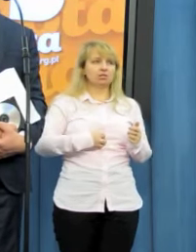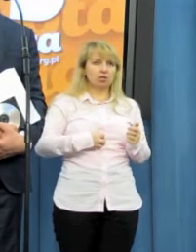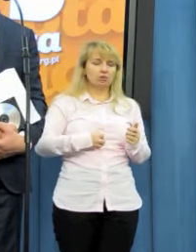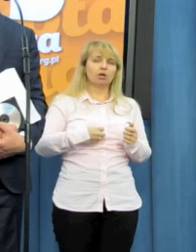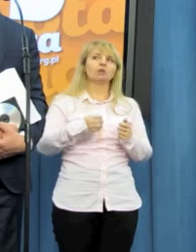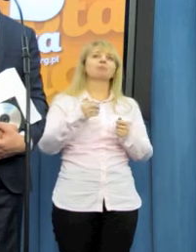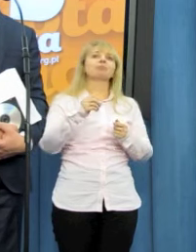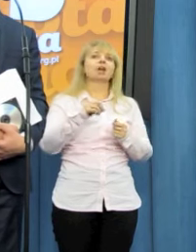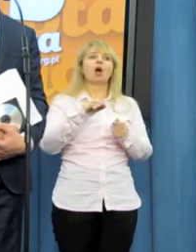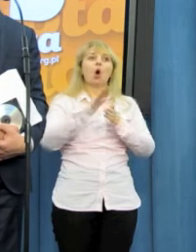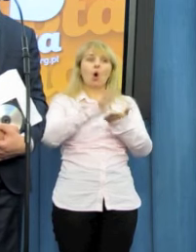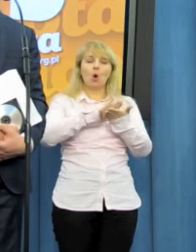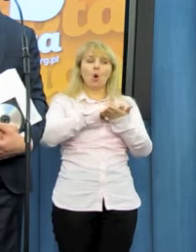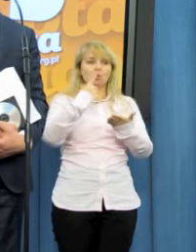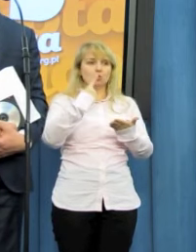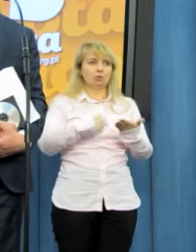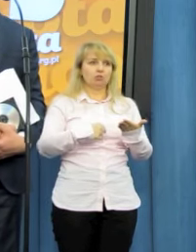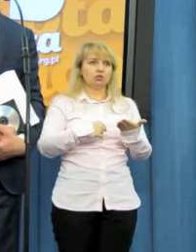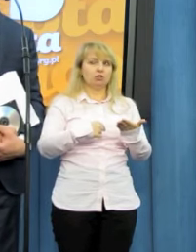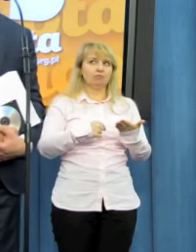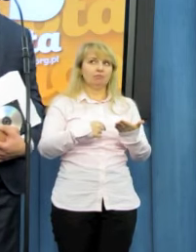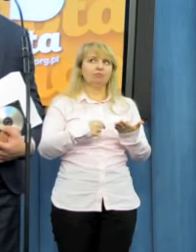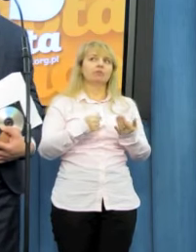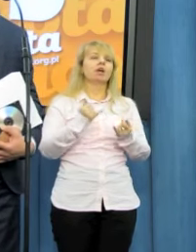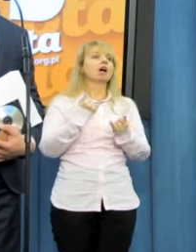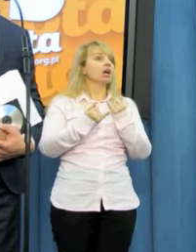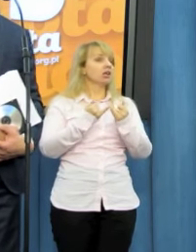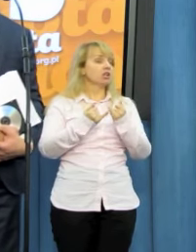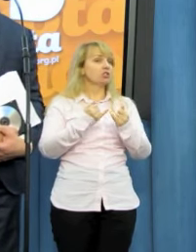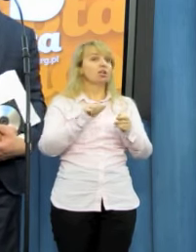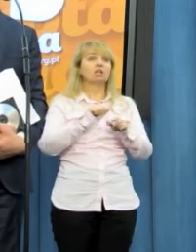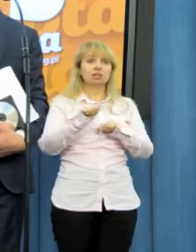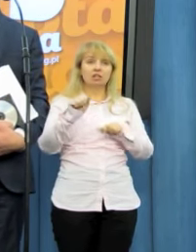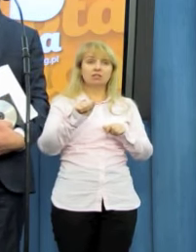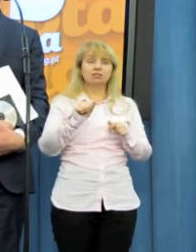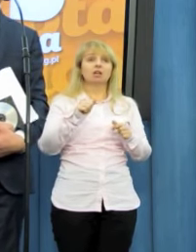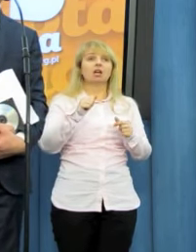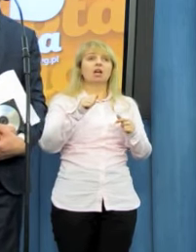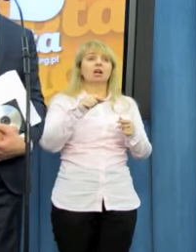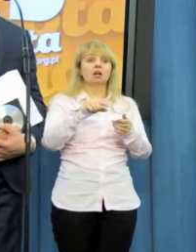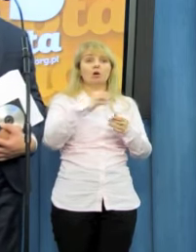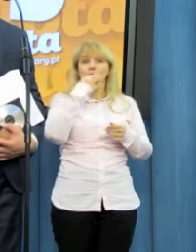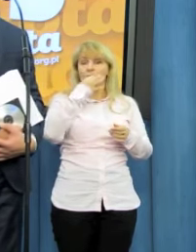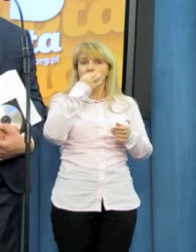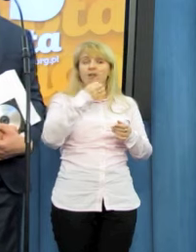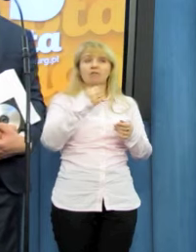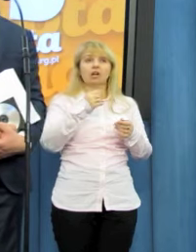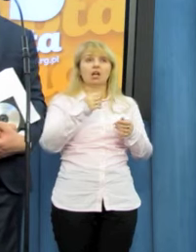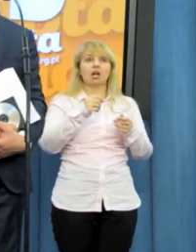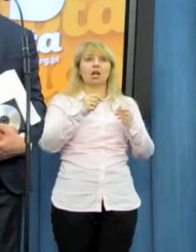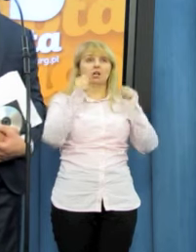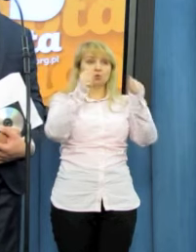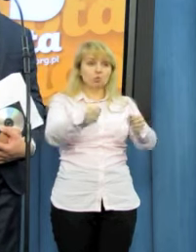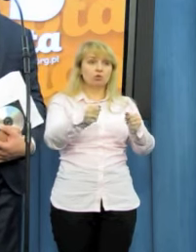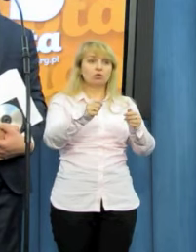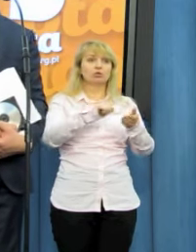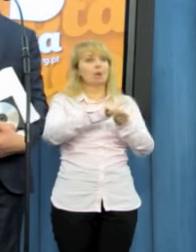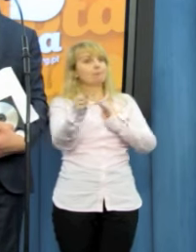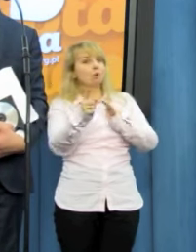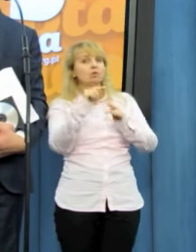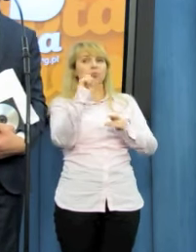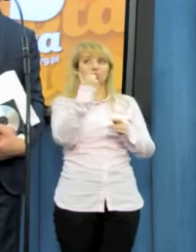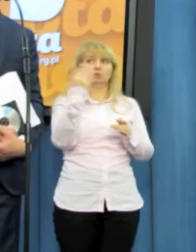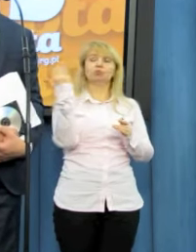Jeżeli w trakcie drugiego czytania na ręce wicemarszałka bądź marszałka sejmu, jeżeli ta poprawka została złożona poza drugim